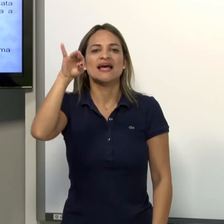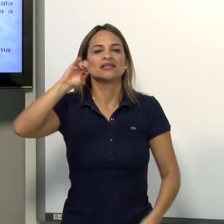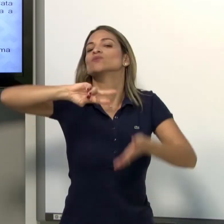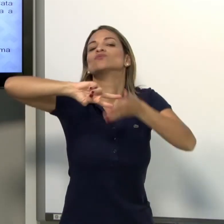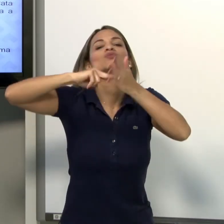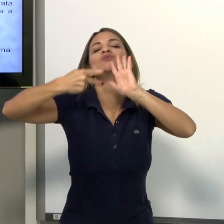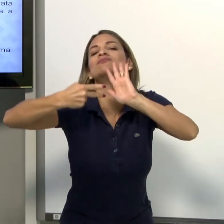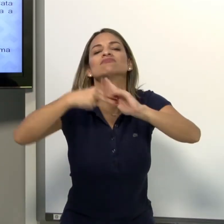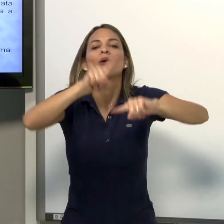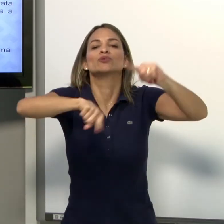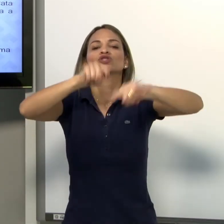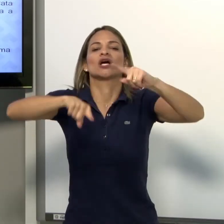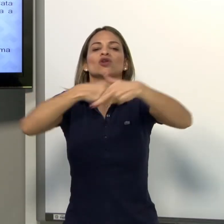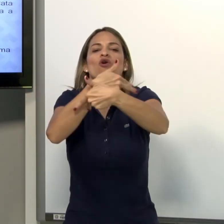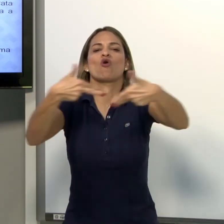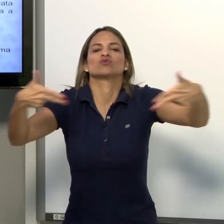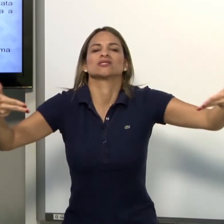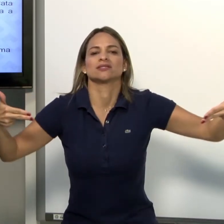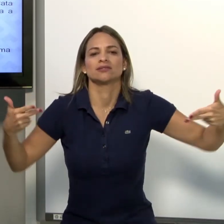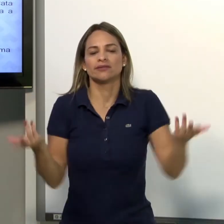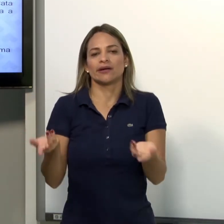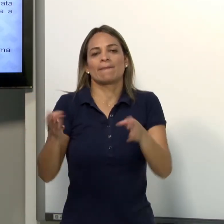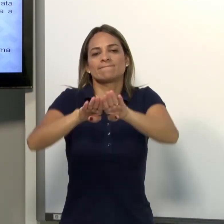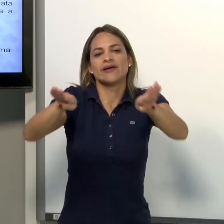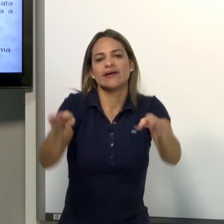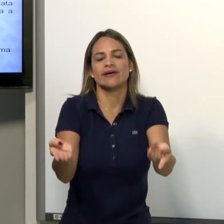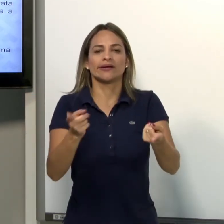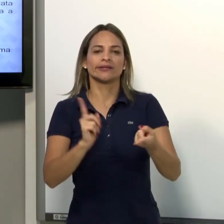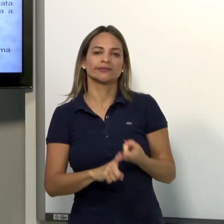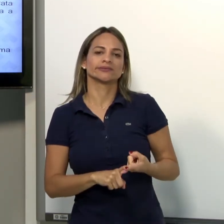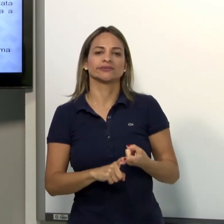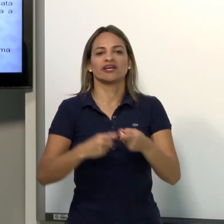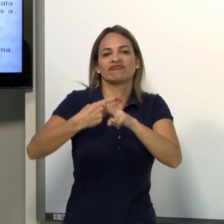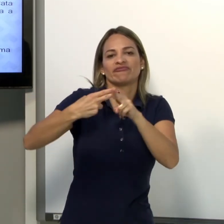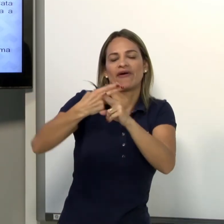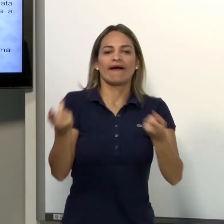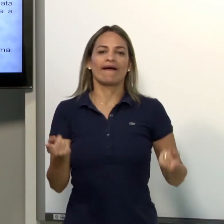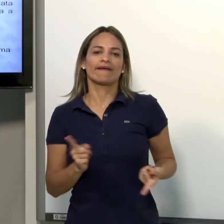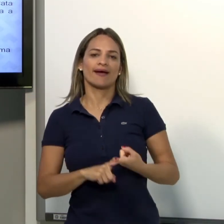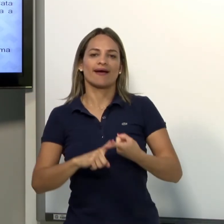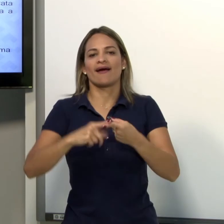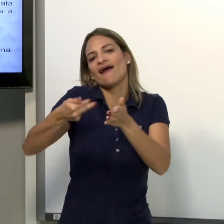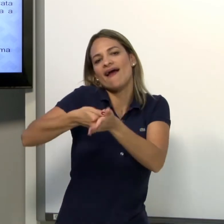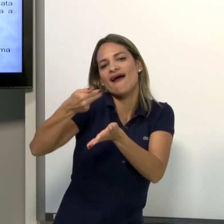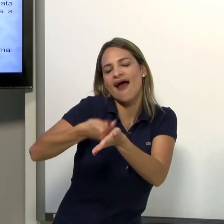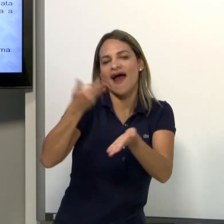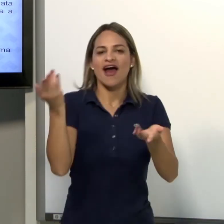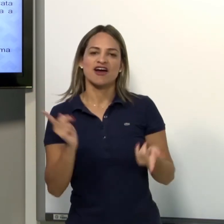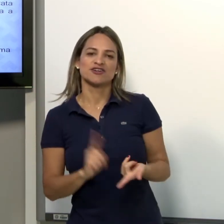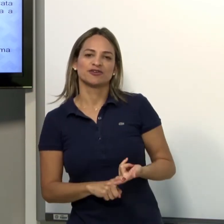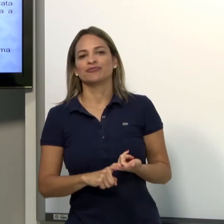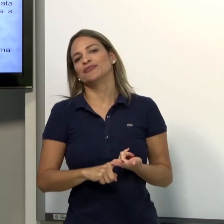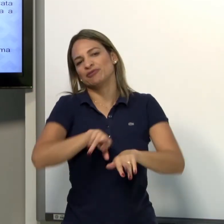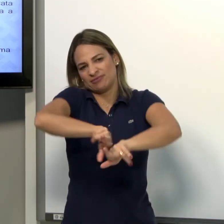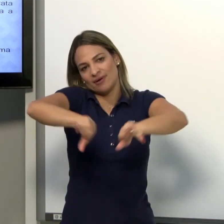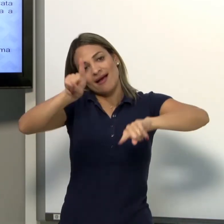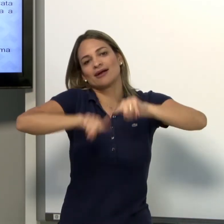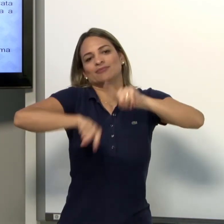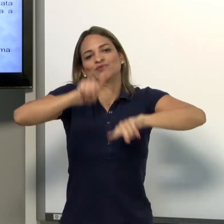Instrumento. O seria o instrumento? É como utilizar as coisas, objetos. Por exemplo, uma faca, uma colher. É